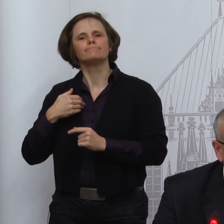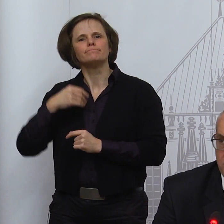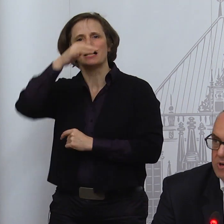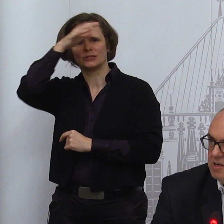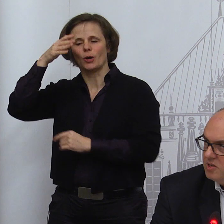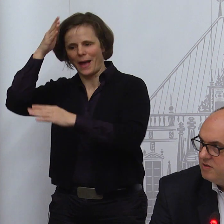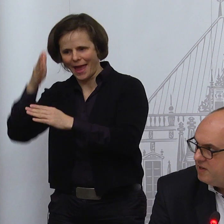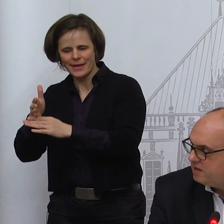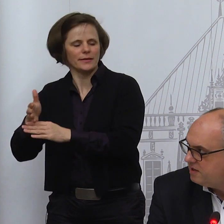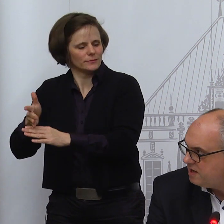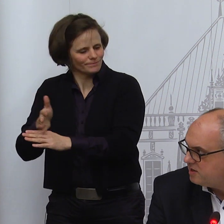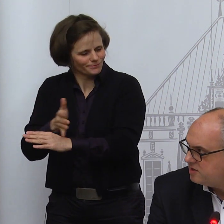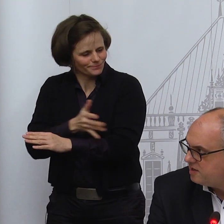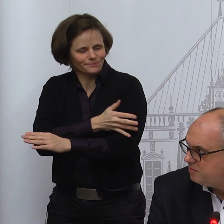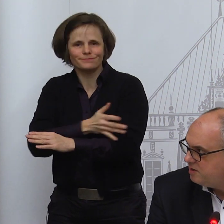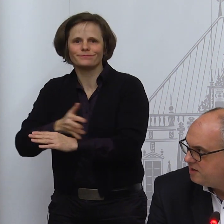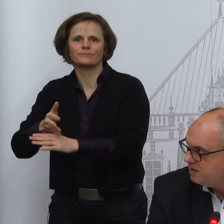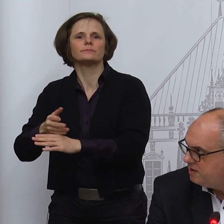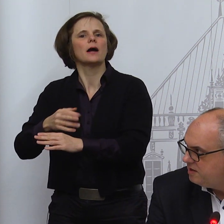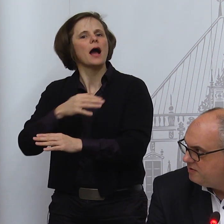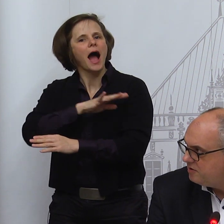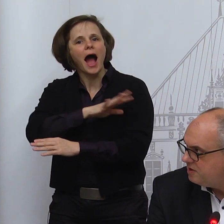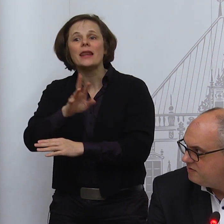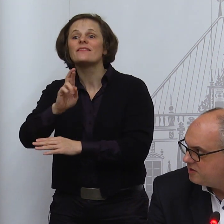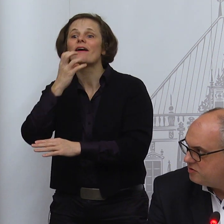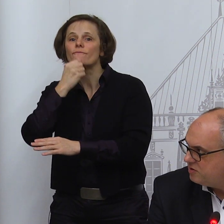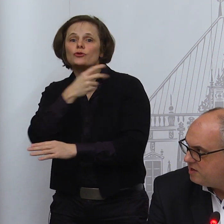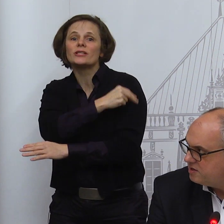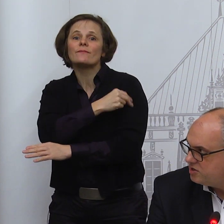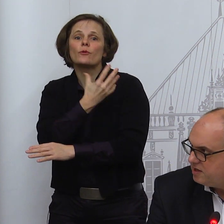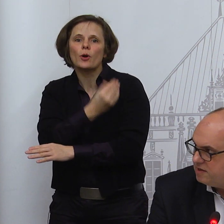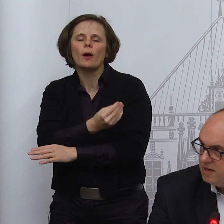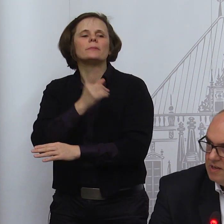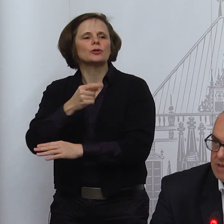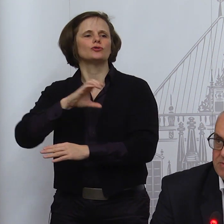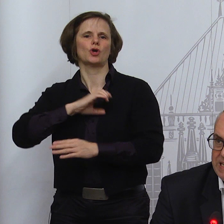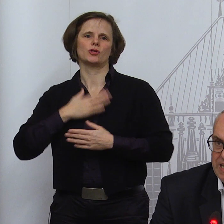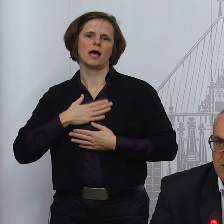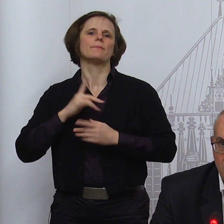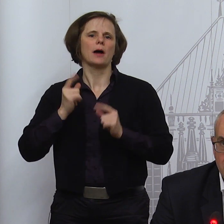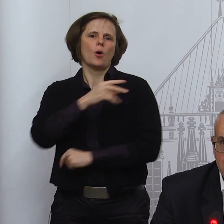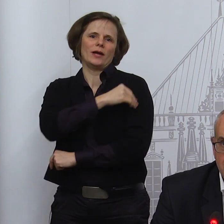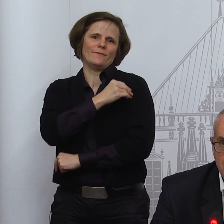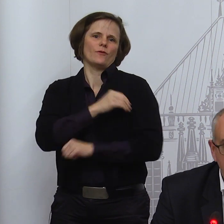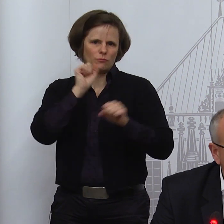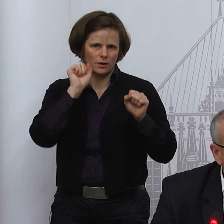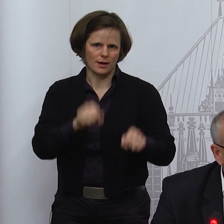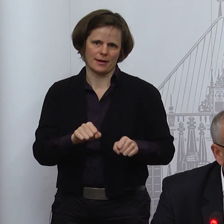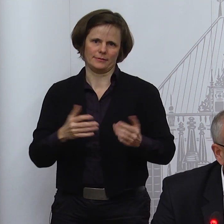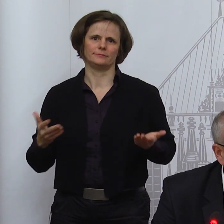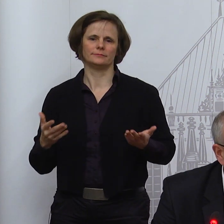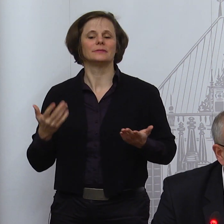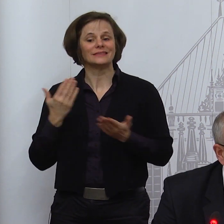Sommers, bevor die nächste Welle jahreszeitlich bedingt von Infektionen ansteht, dass man dann auch tatsächlich allen